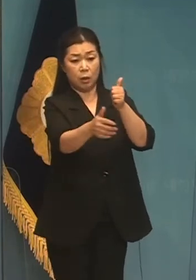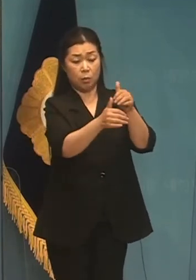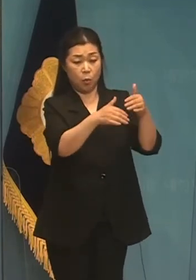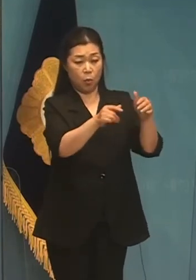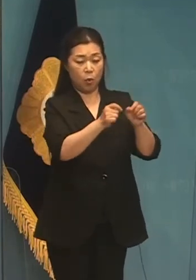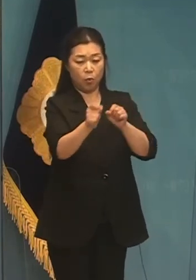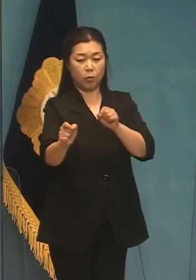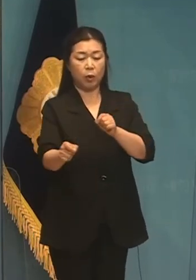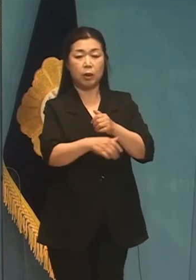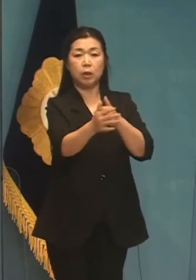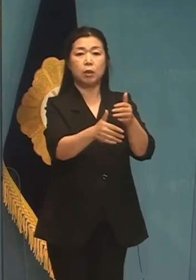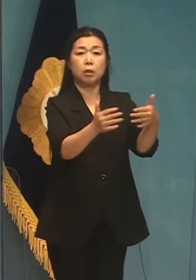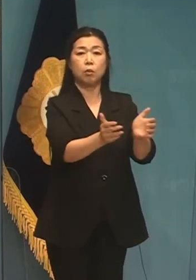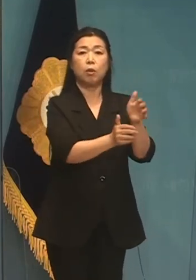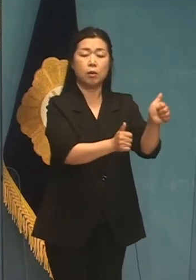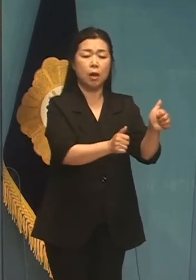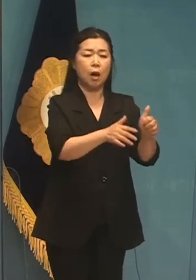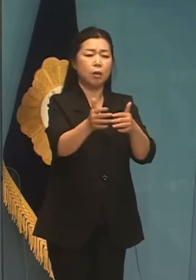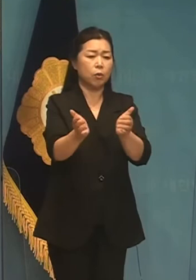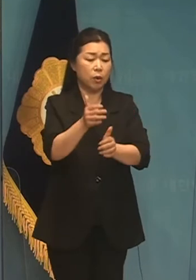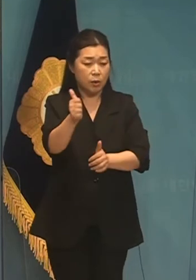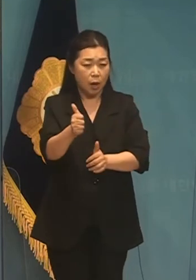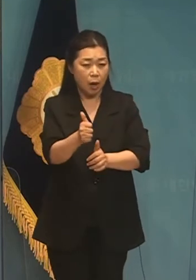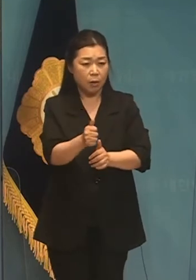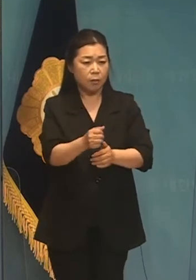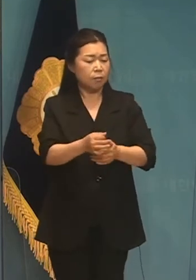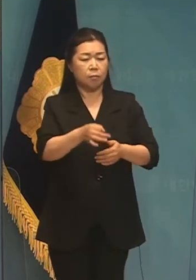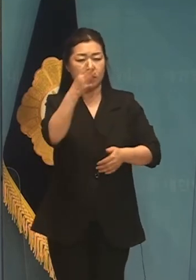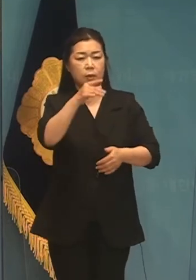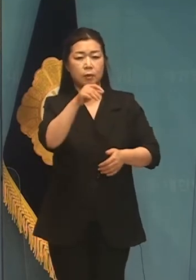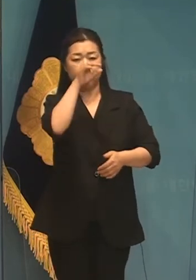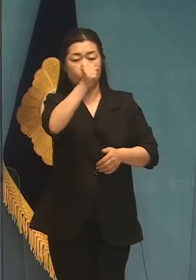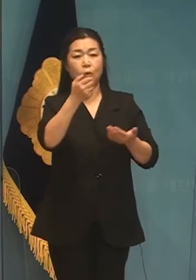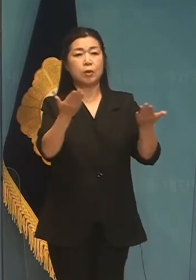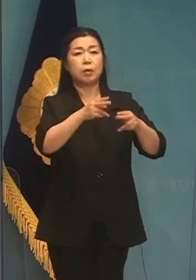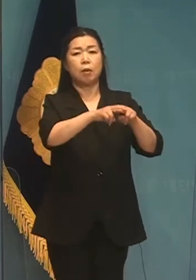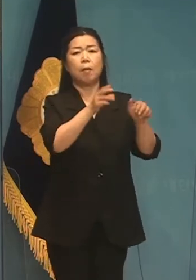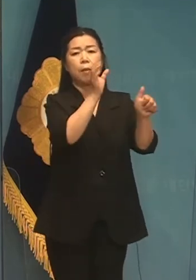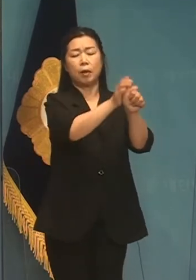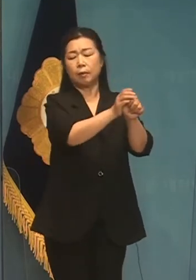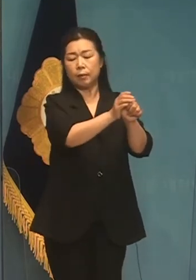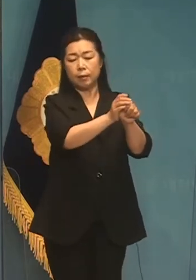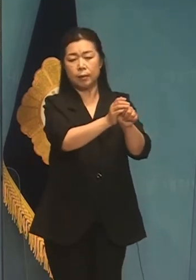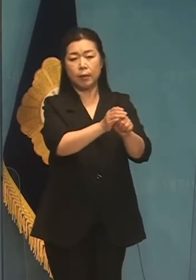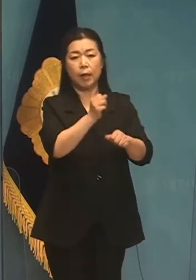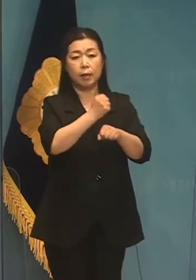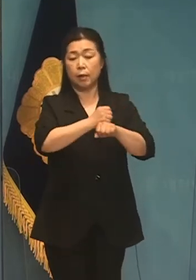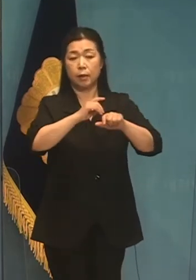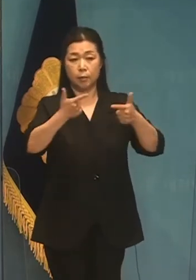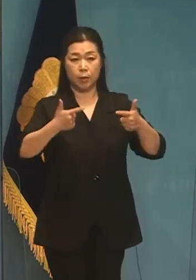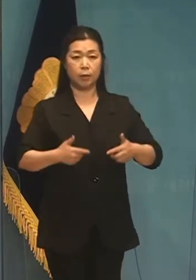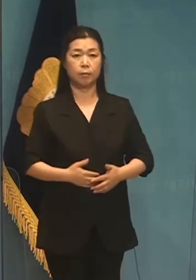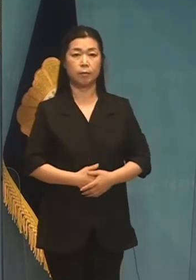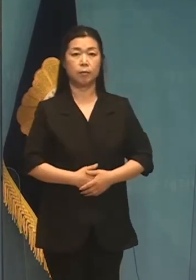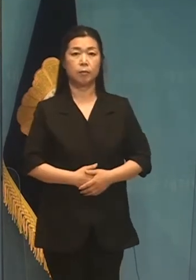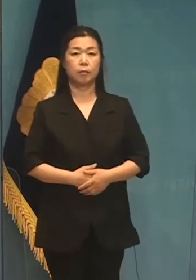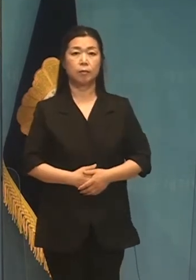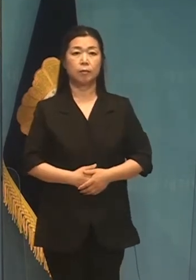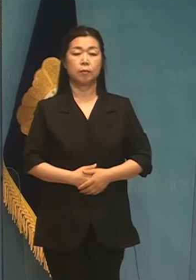상인감사 등 수억 원 경독을 받는 자기가 많은 청와대의 날아버기 인사는 배제하겠습니다.